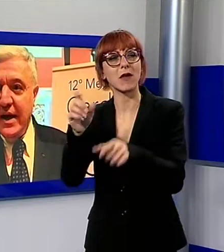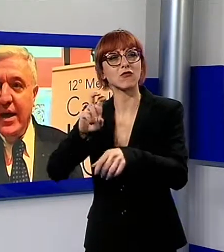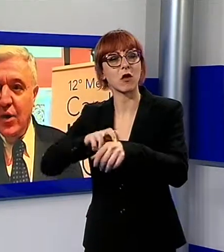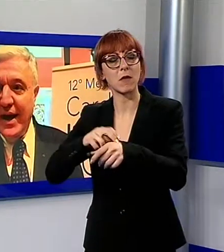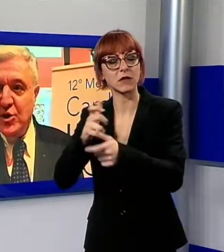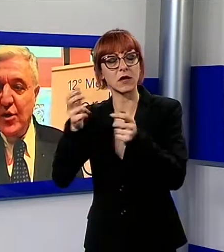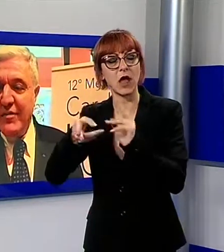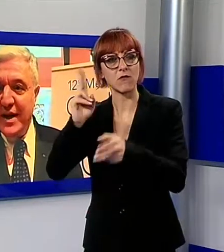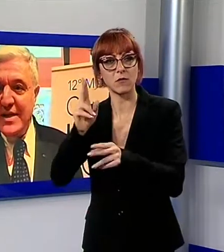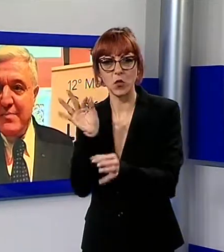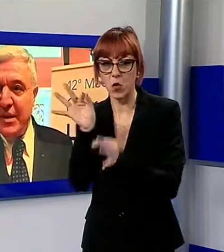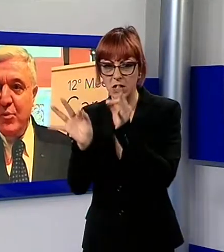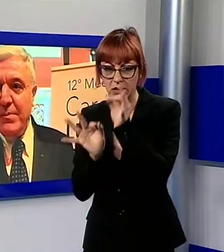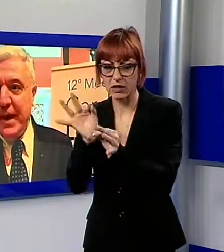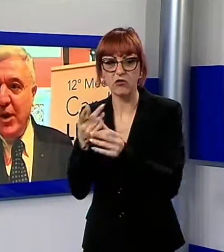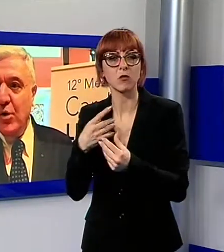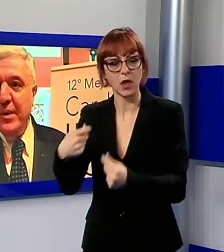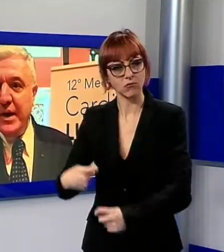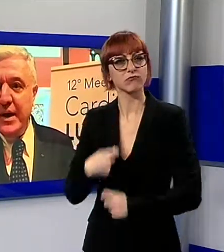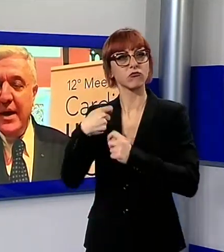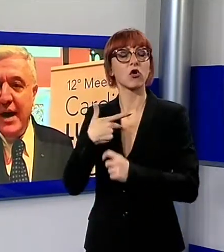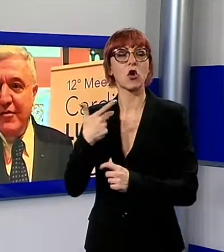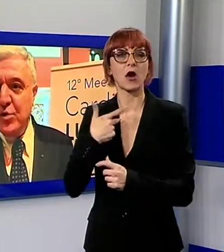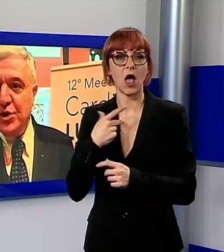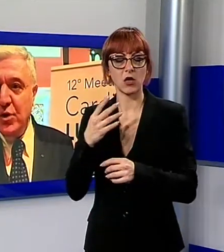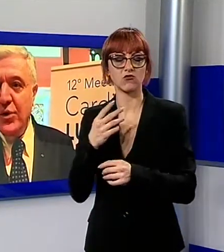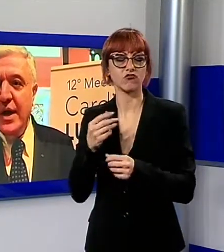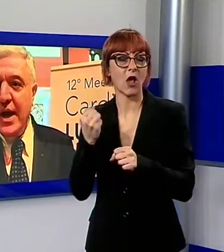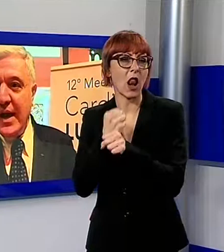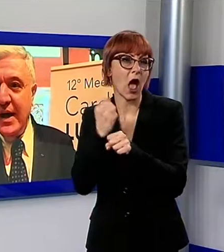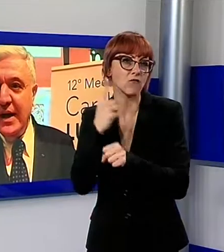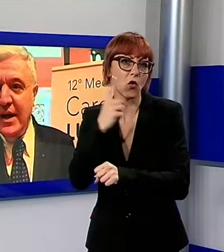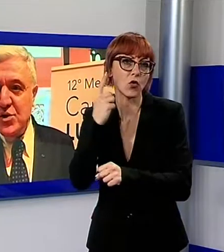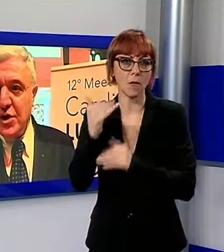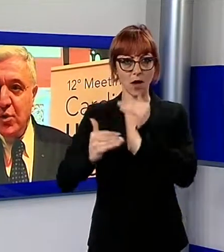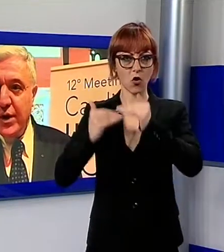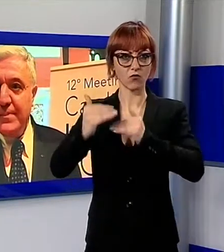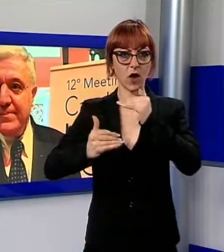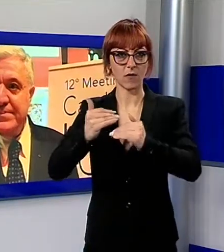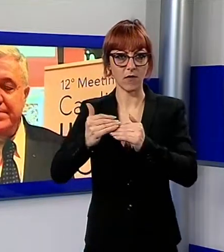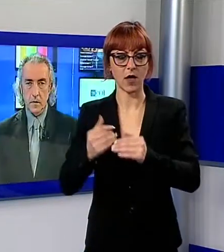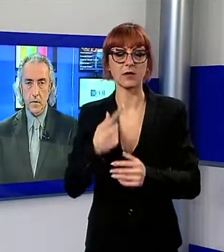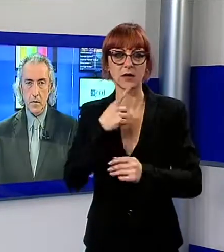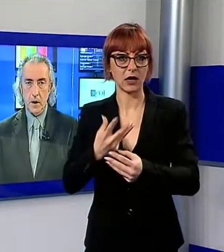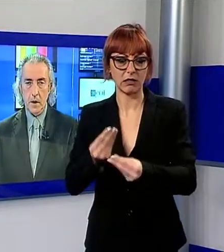che incoraggiano a fare sempre di più e meglio per chi ha fiducia in noi e crede nelle nostre cure.